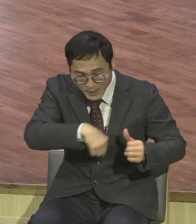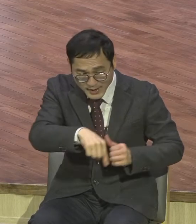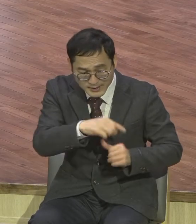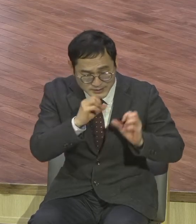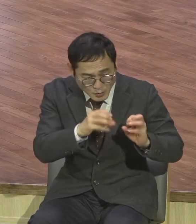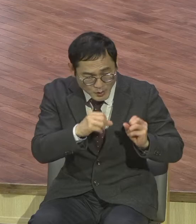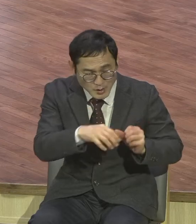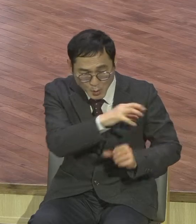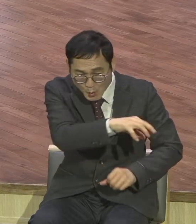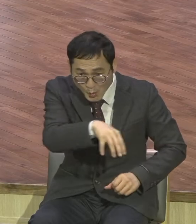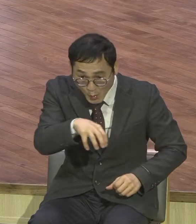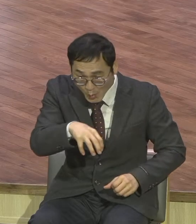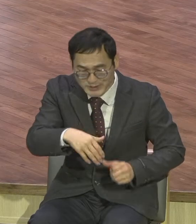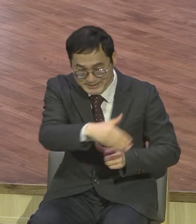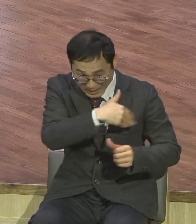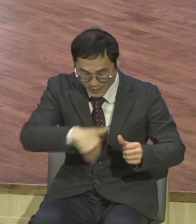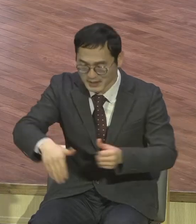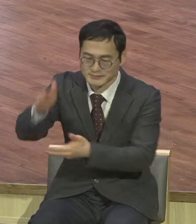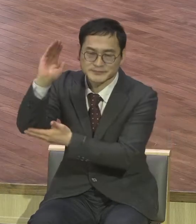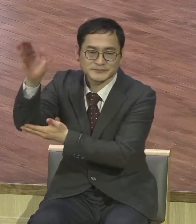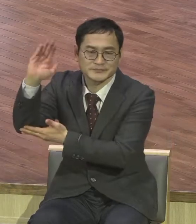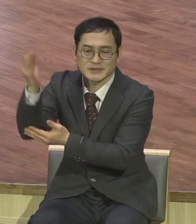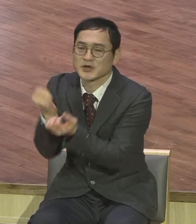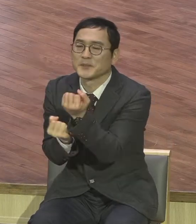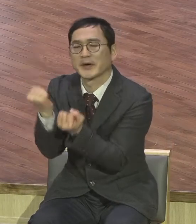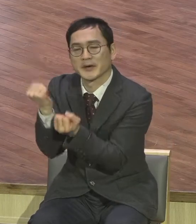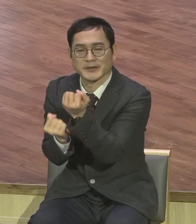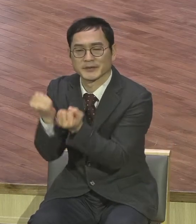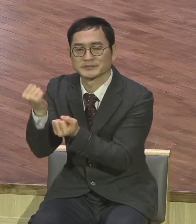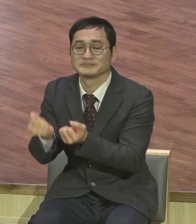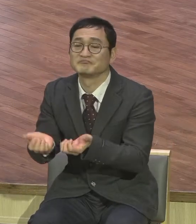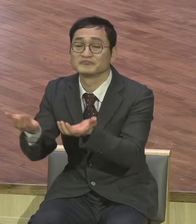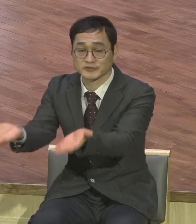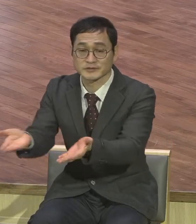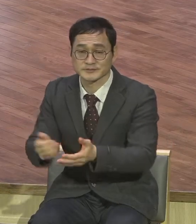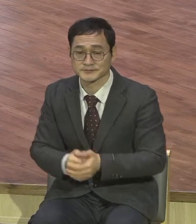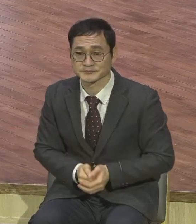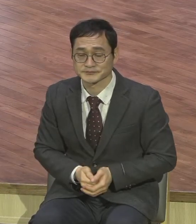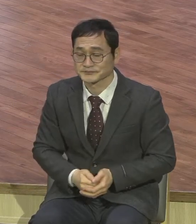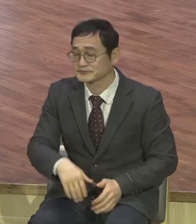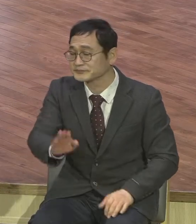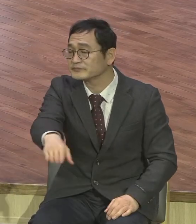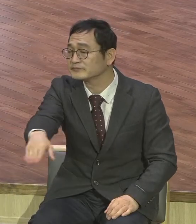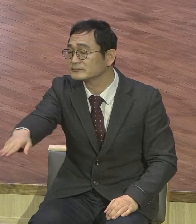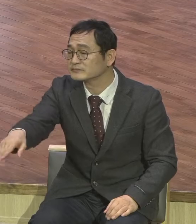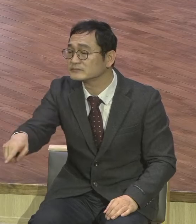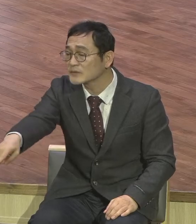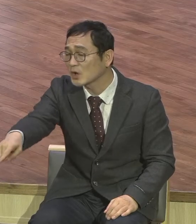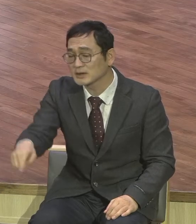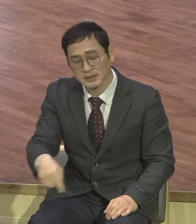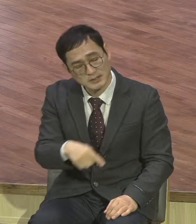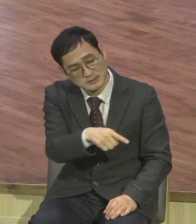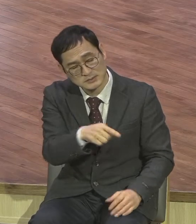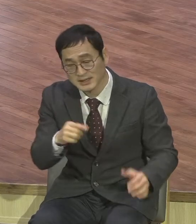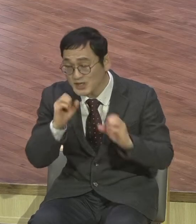말씀을 하셨습니다. 그러면서 너희들이 현장 나가면 이런 일이 있을 거니까 영적